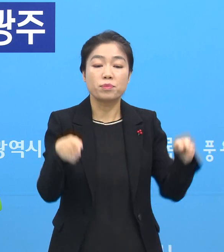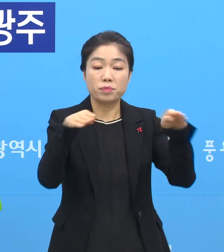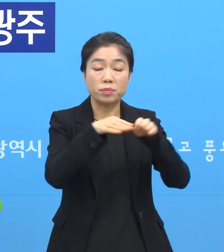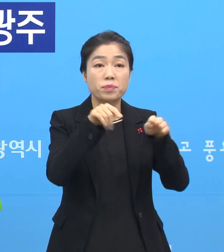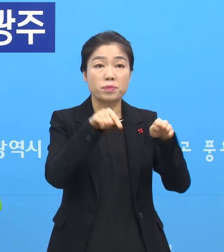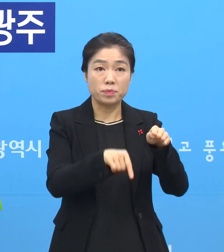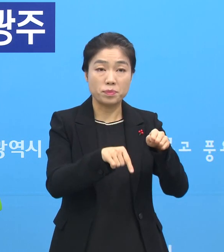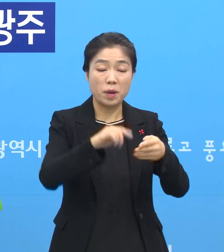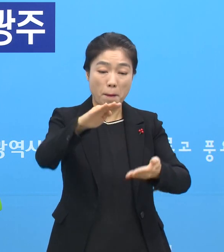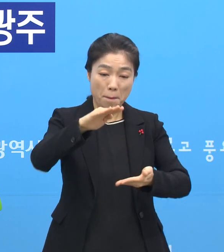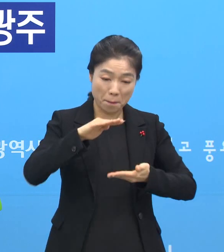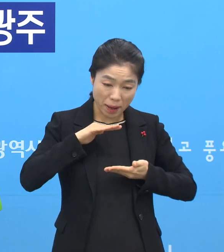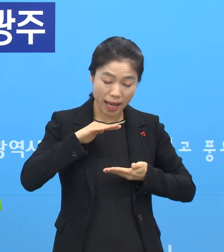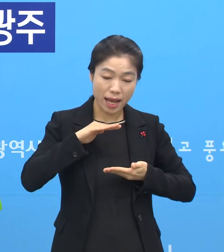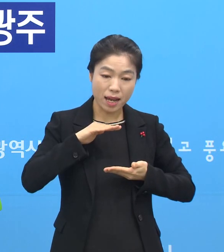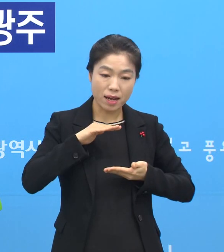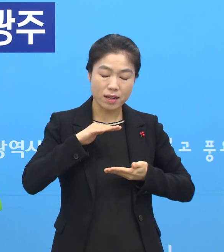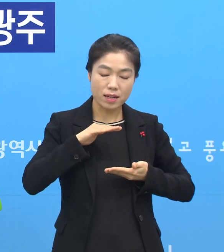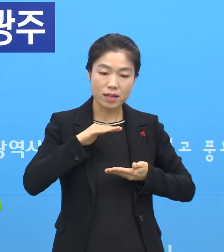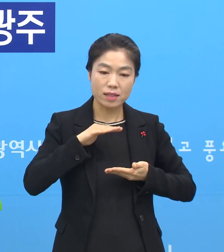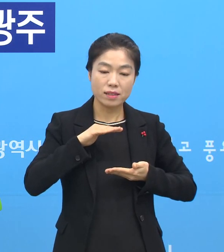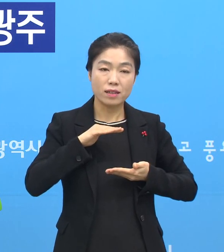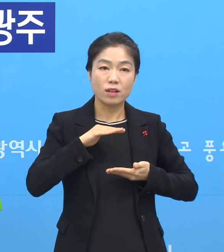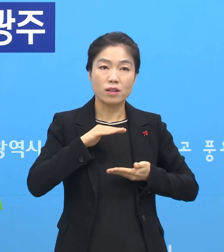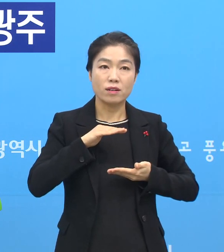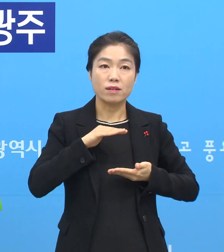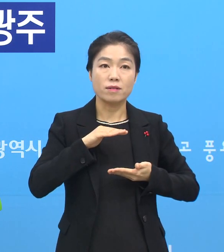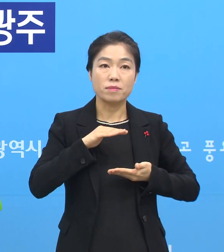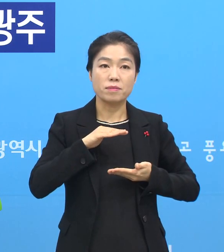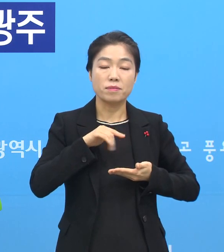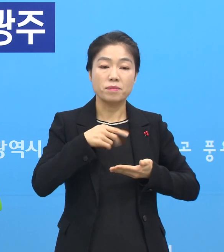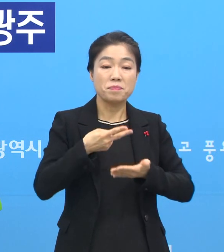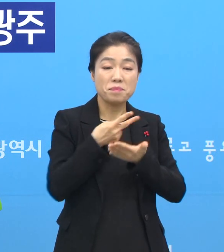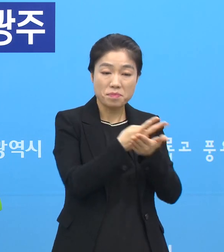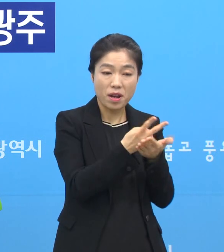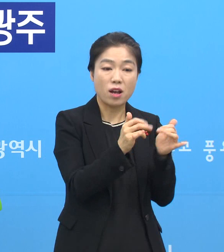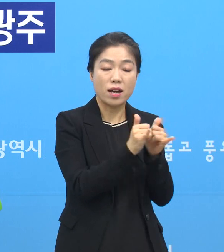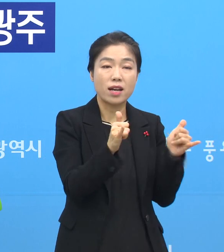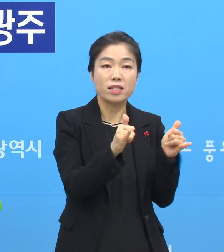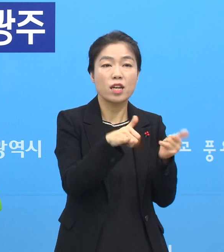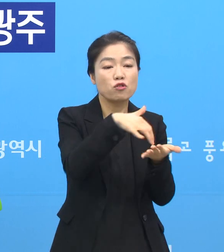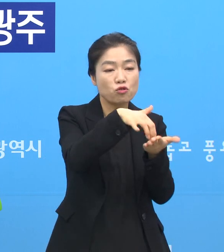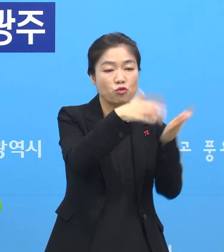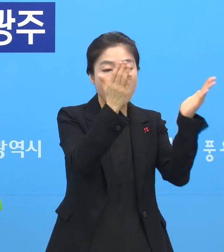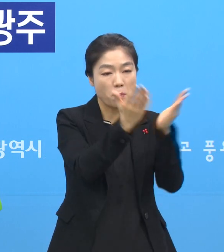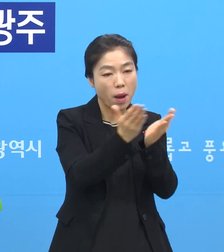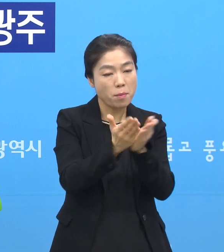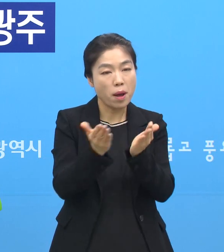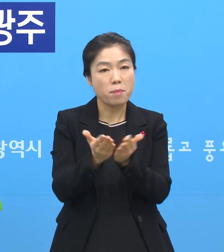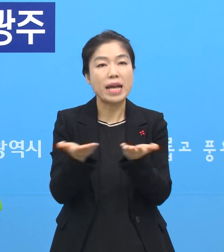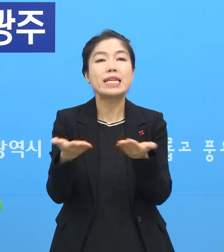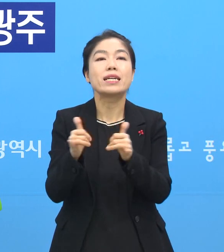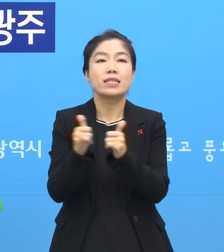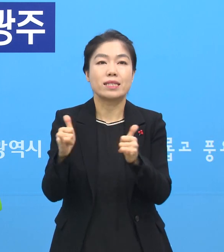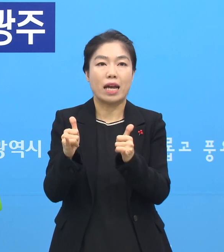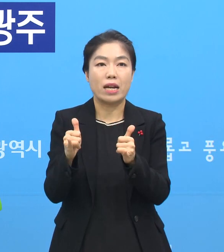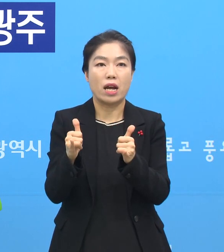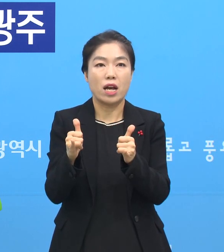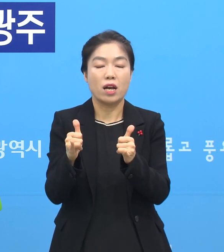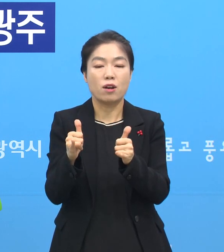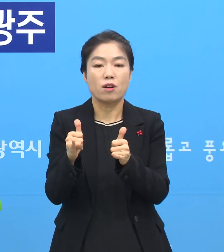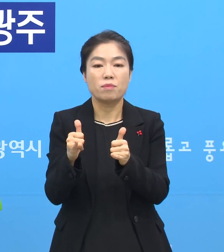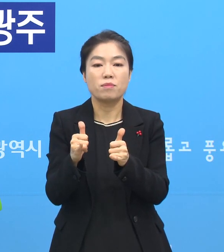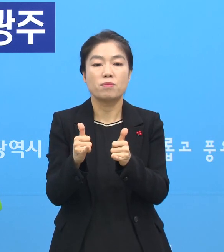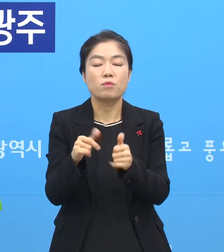수용된 있는 환자들의 수에 맞게 직원들은 되게 배치되어 있기